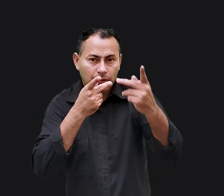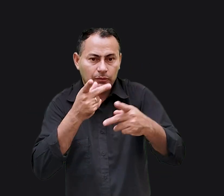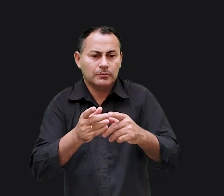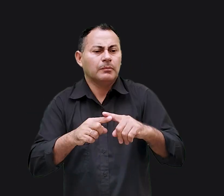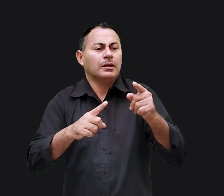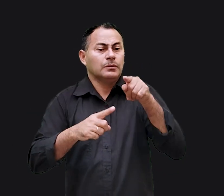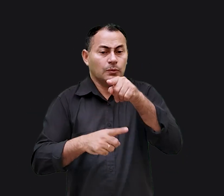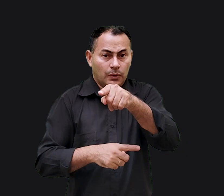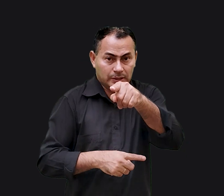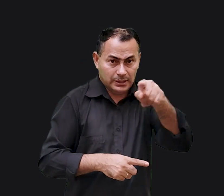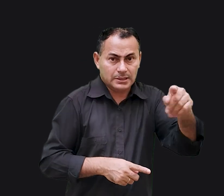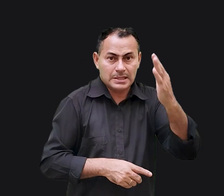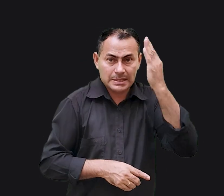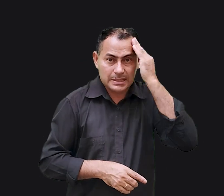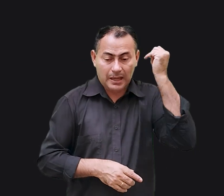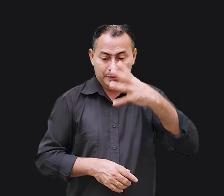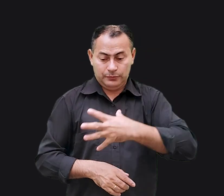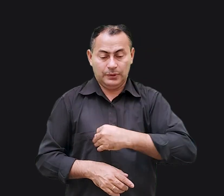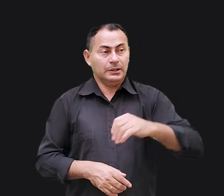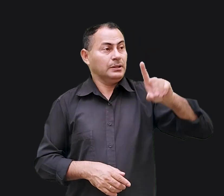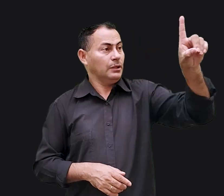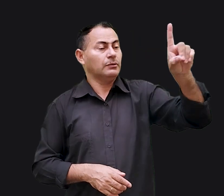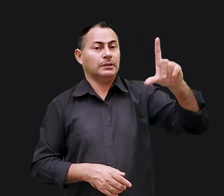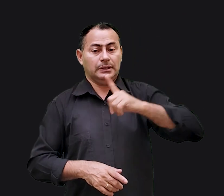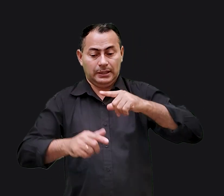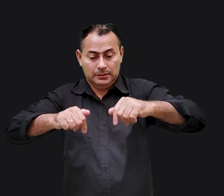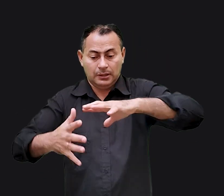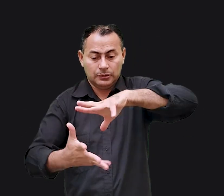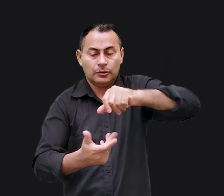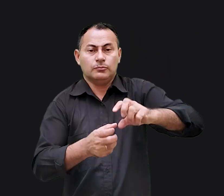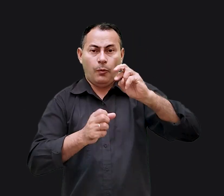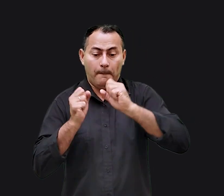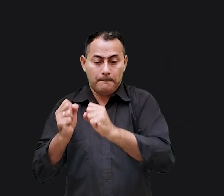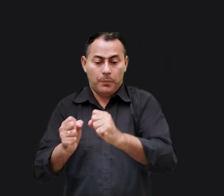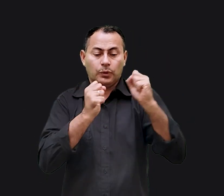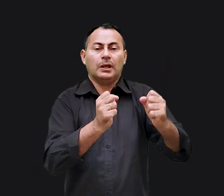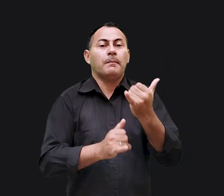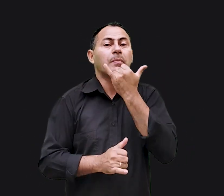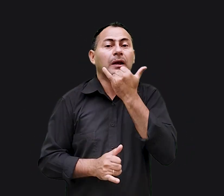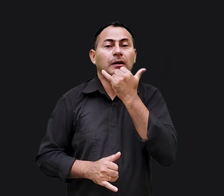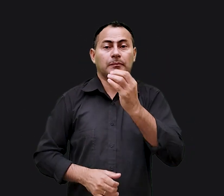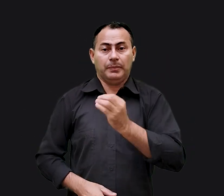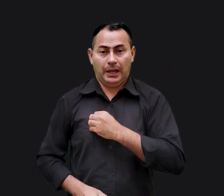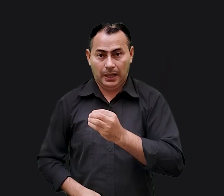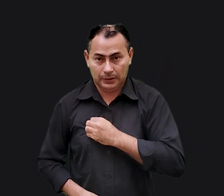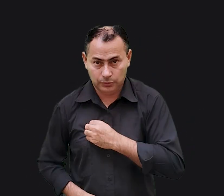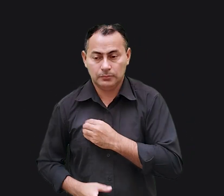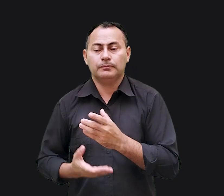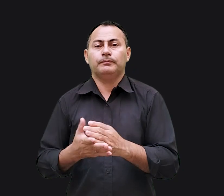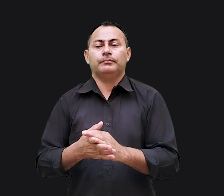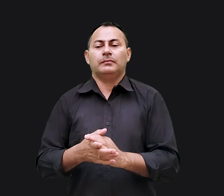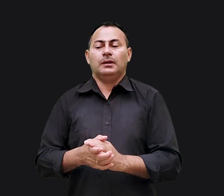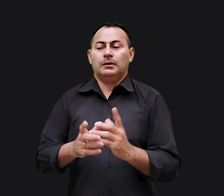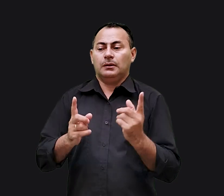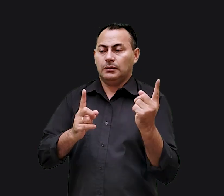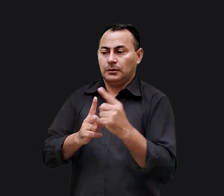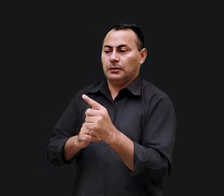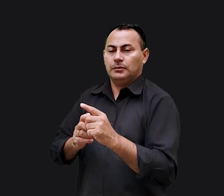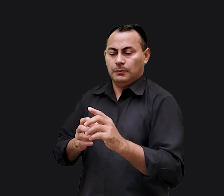Jesus disse, Mas para que vocês saibam que o Filho do Homem tem na terra autoridade para perdoar pecados. Ele se